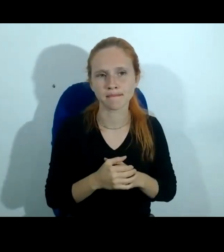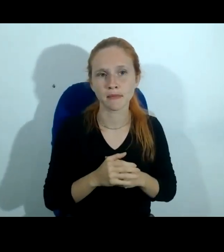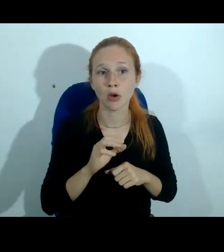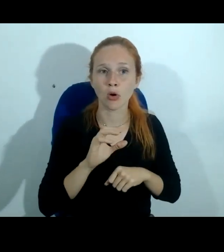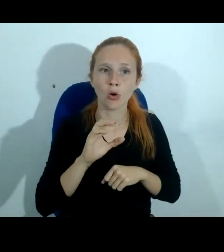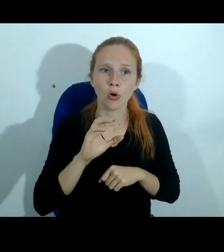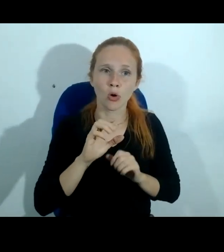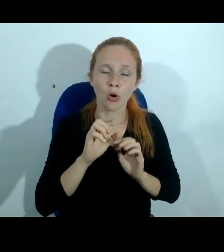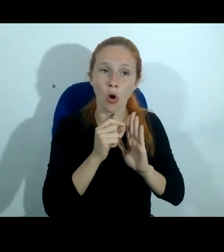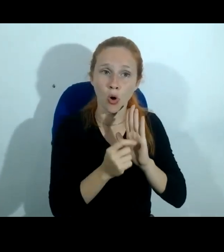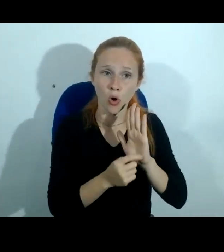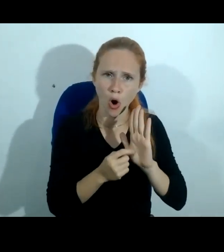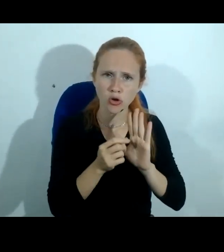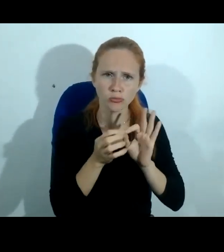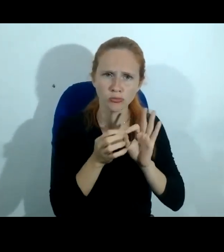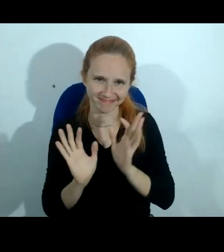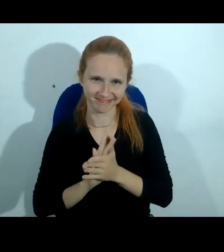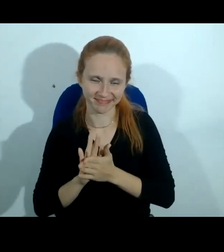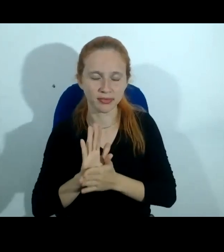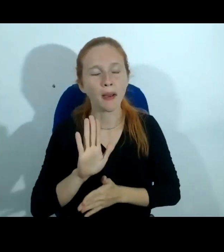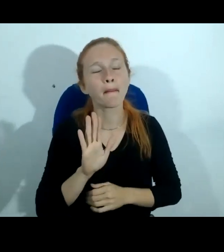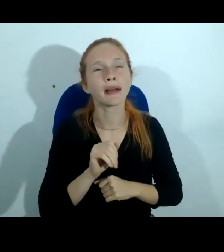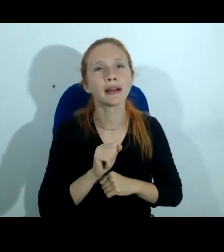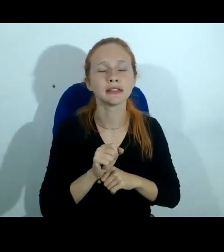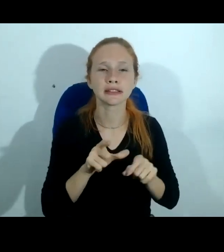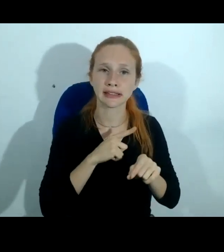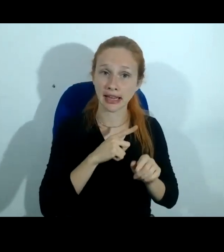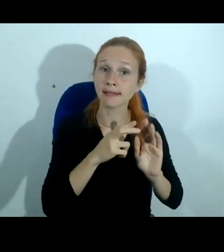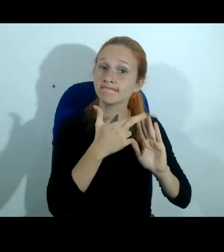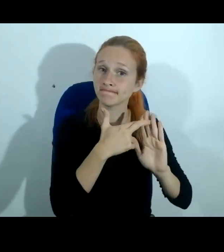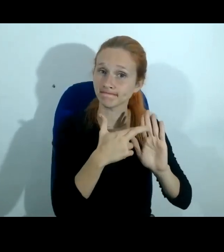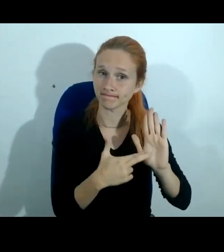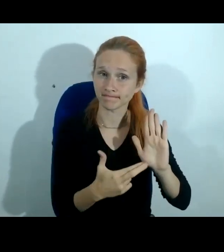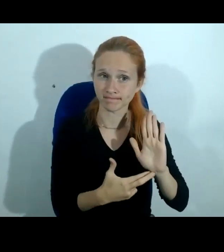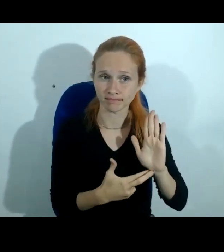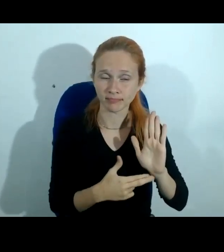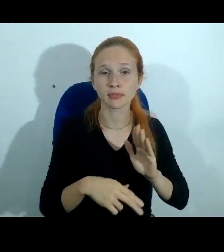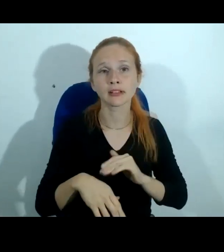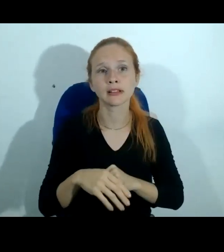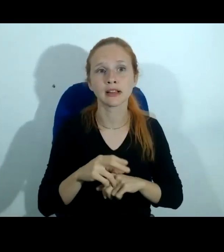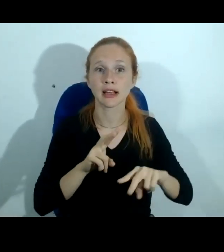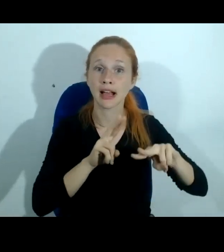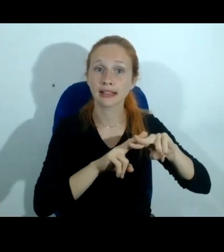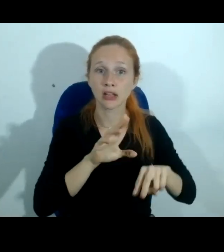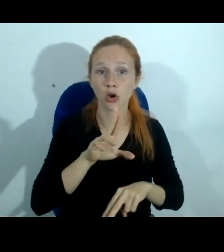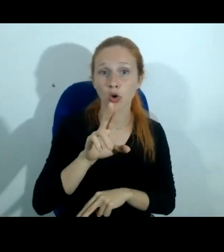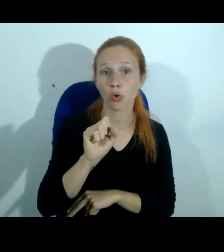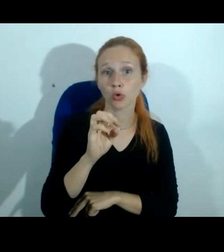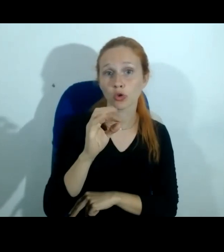sem querer me dologar muito ele também estabelece várias regras sobre a cadeia de custódia mas uma cadeia de custódia